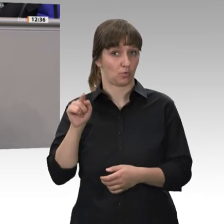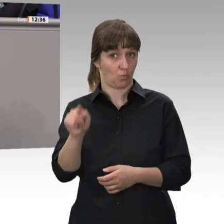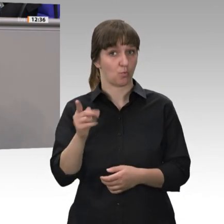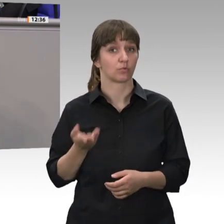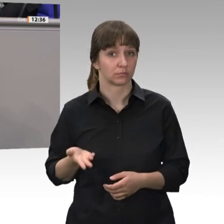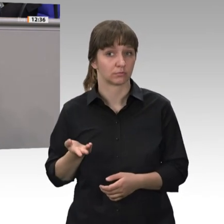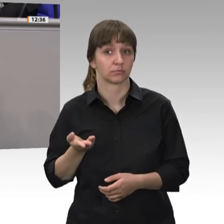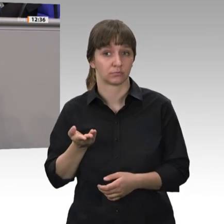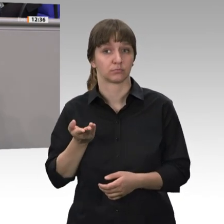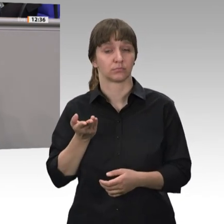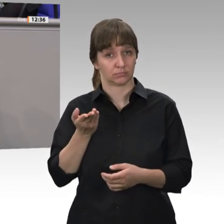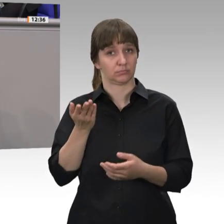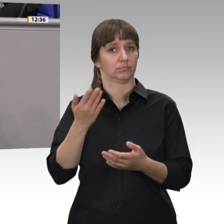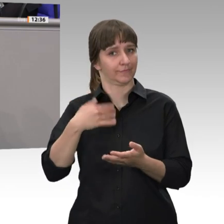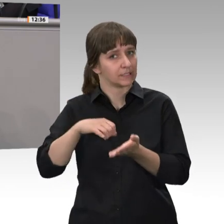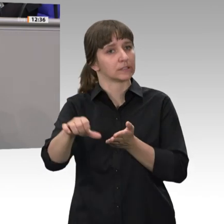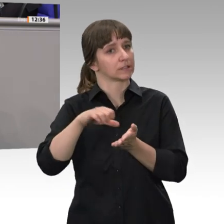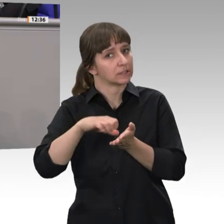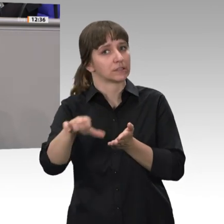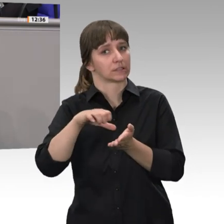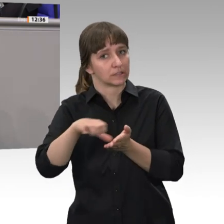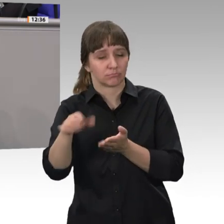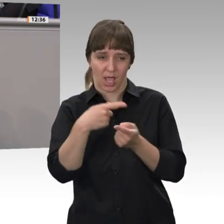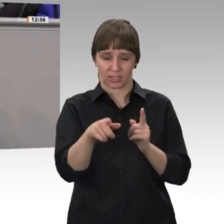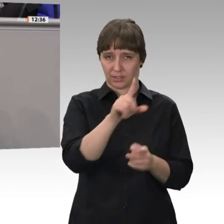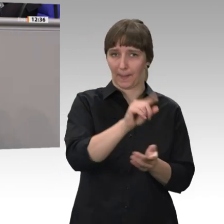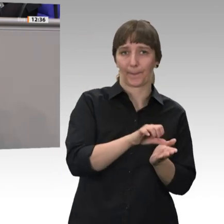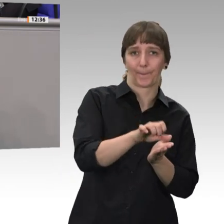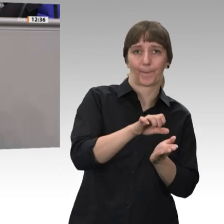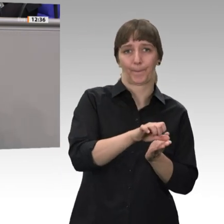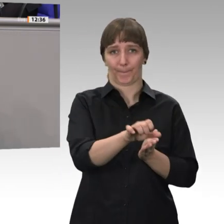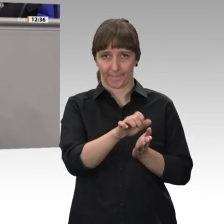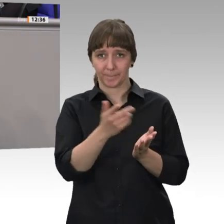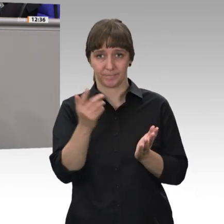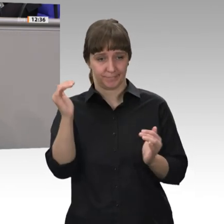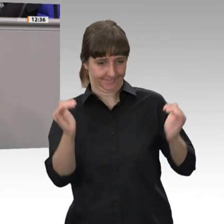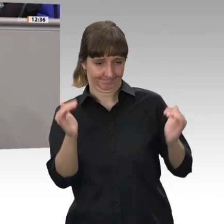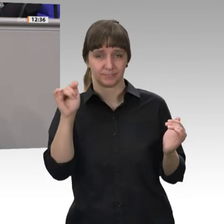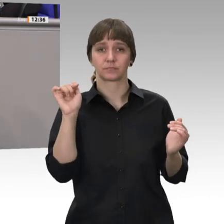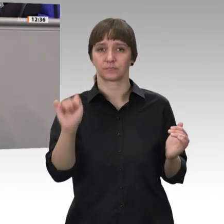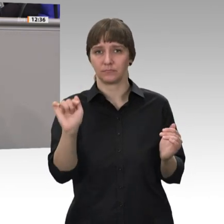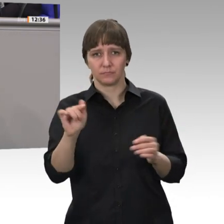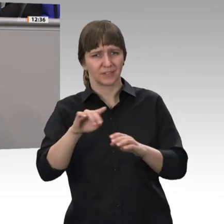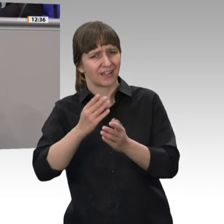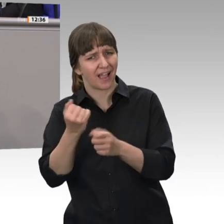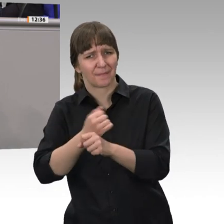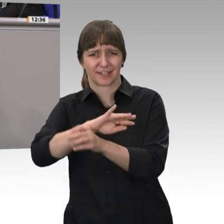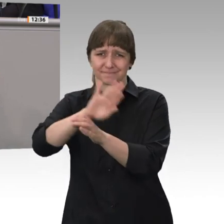der mehr eingezahlt hat als ein anderer, der ganztags gearbeitet hat im Vergleich zu jemandem, der